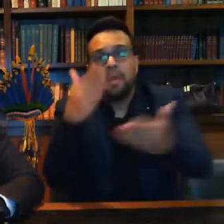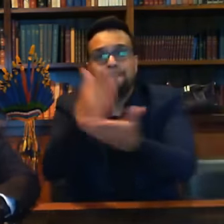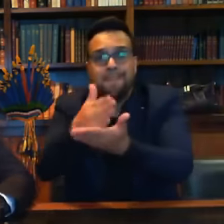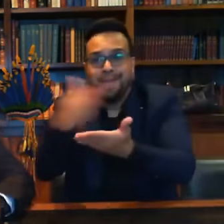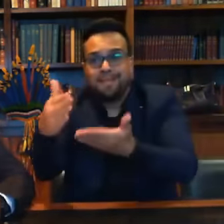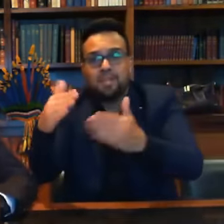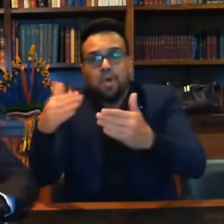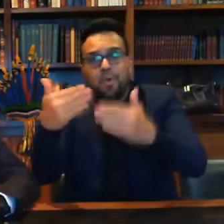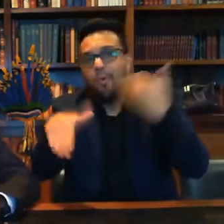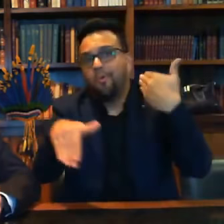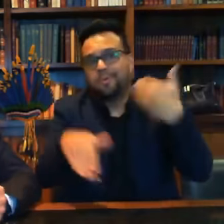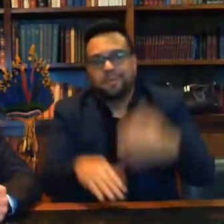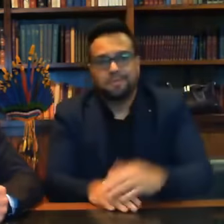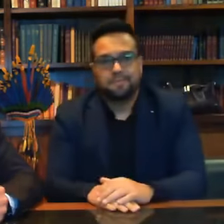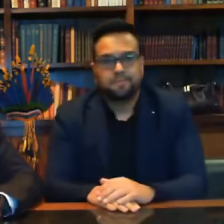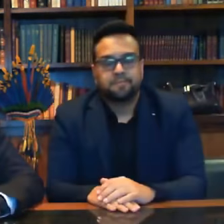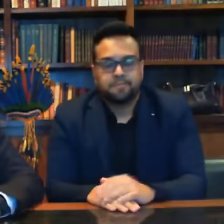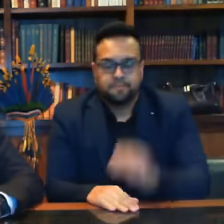mas vamos lá.